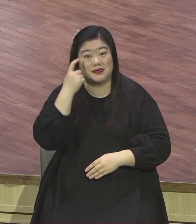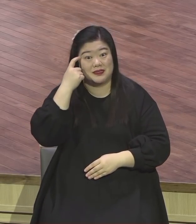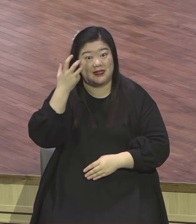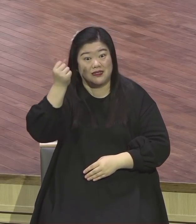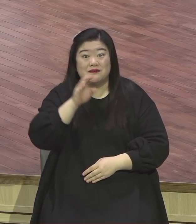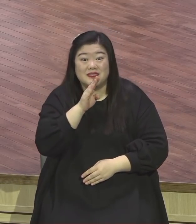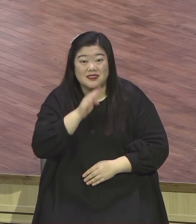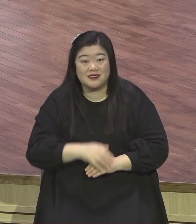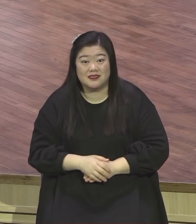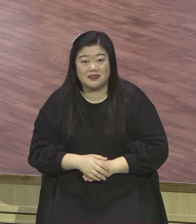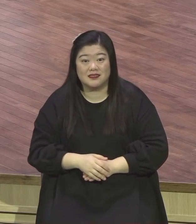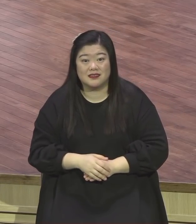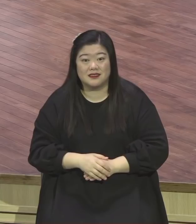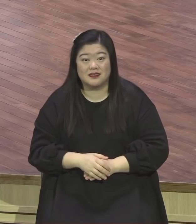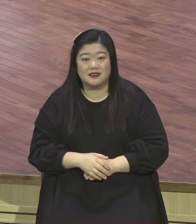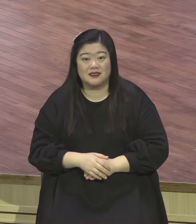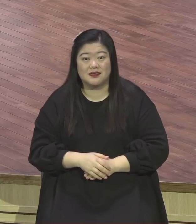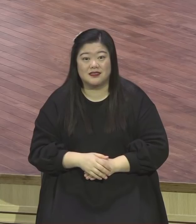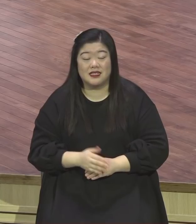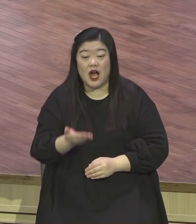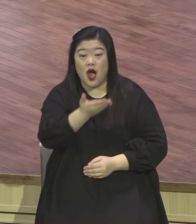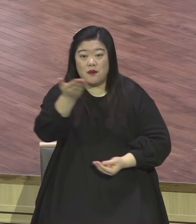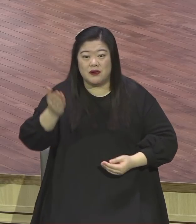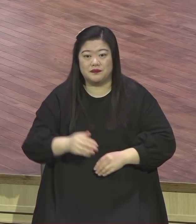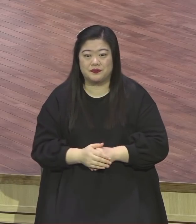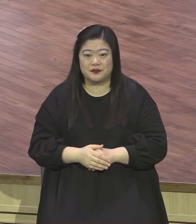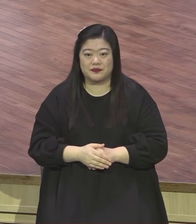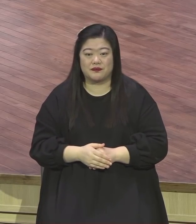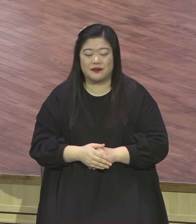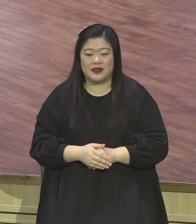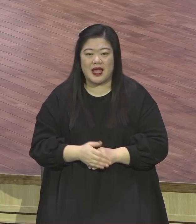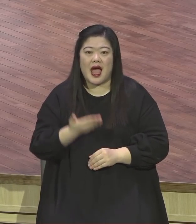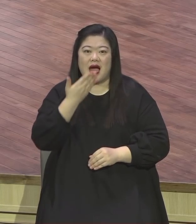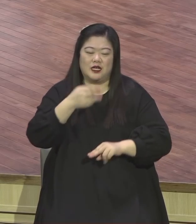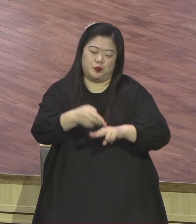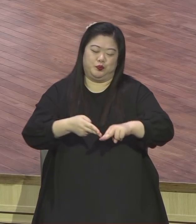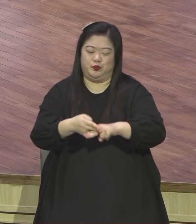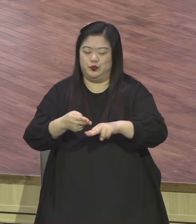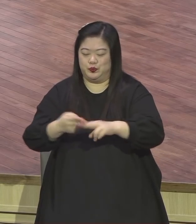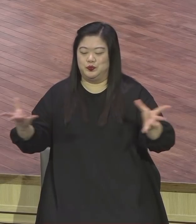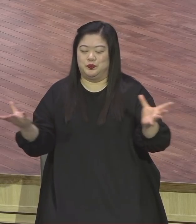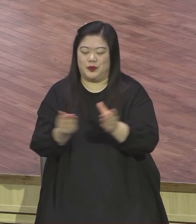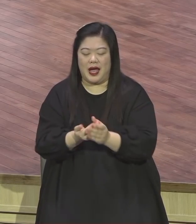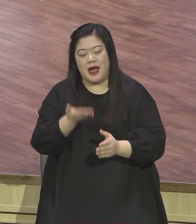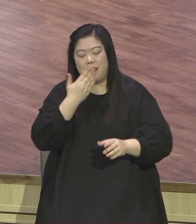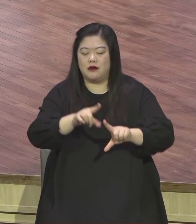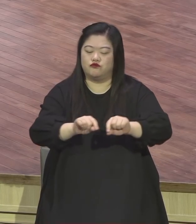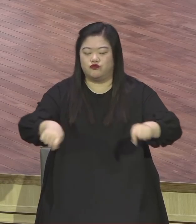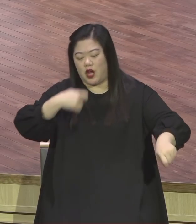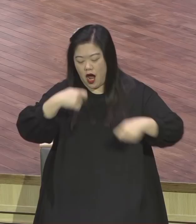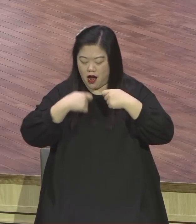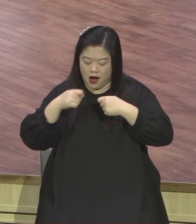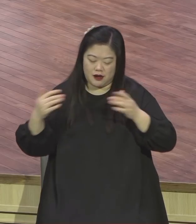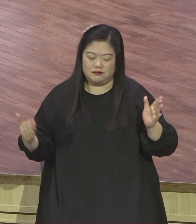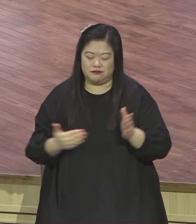나오면 냉동실에 넣어 냉동실에 나중에 또 먹어야지 냉동실에 먹다가 넣어놔요 그런데